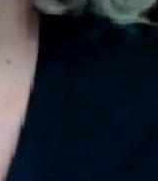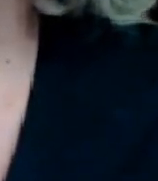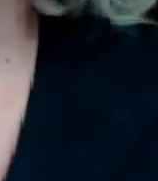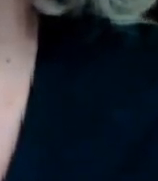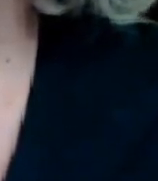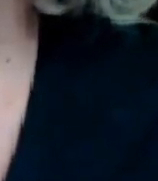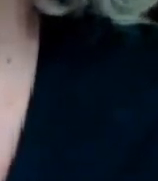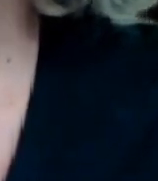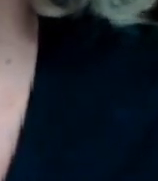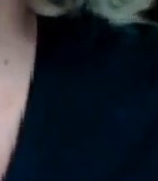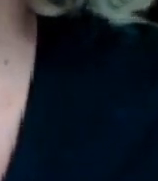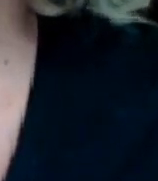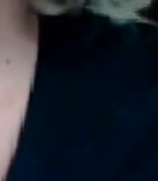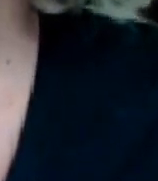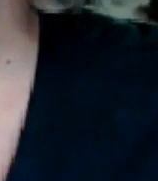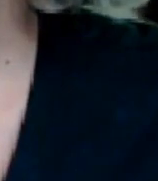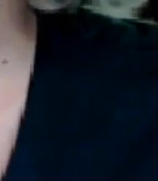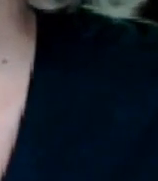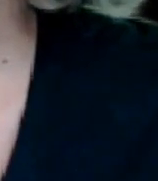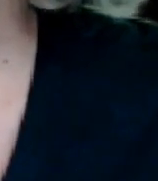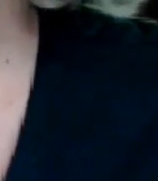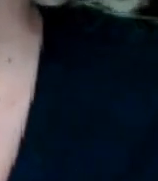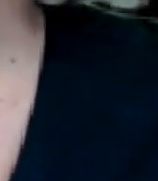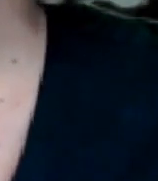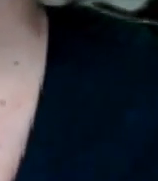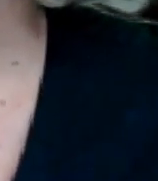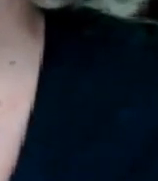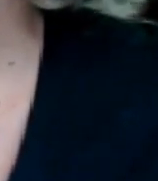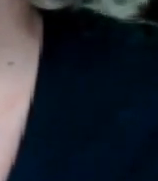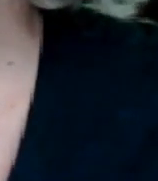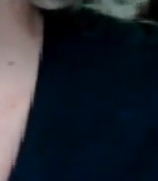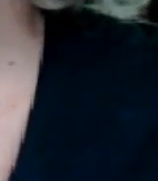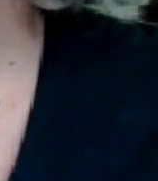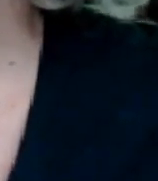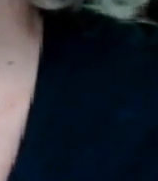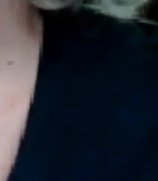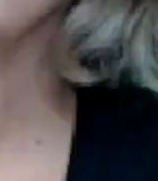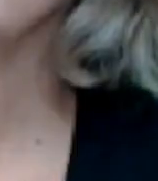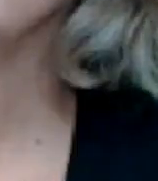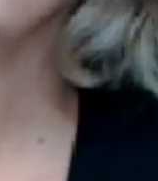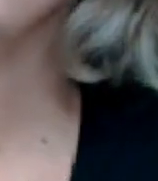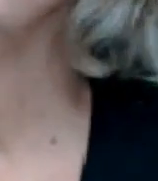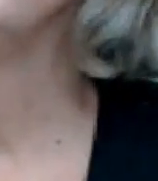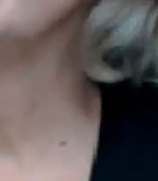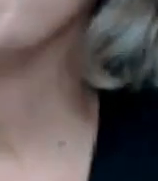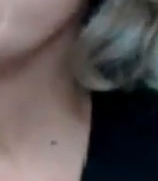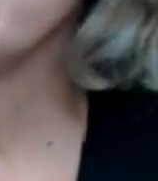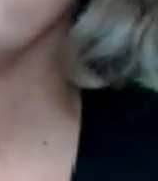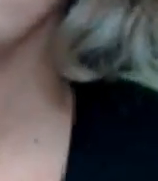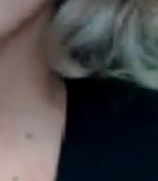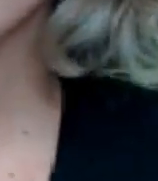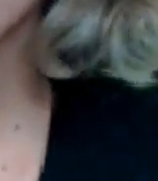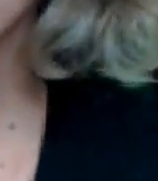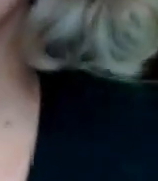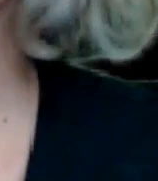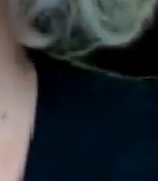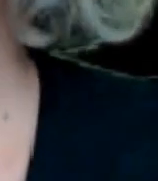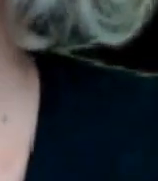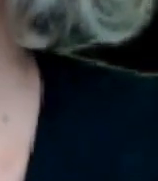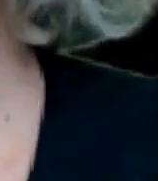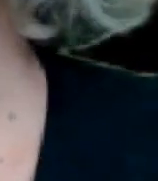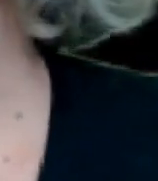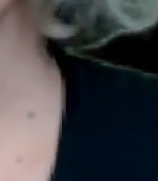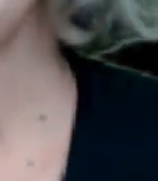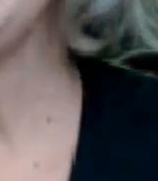muchas ocasiones y los machuchones de las farmacéuticas se van a quedar con un palmo de